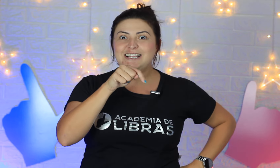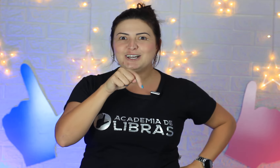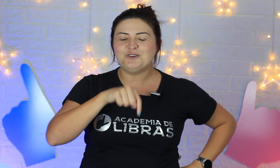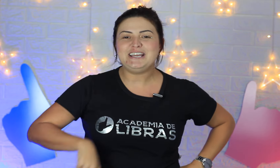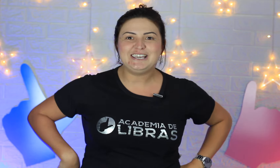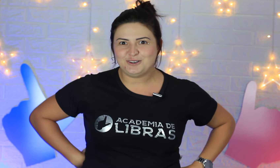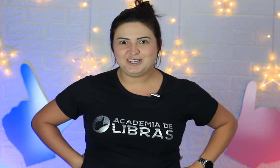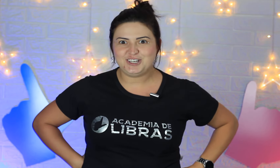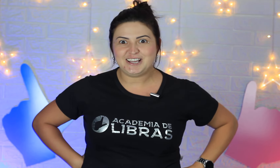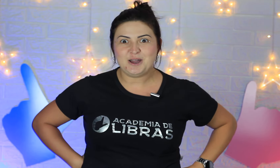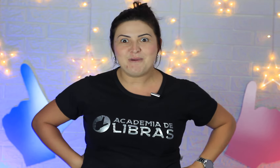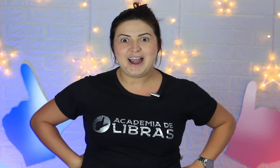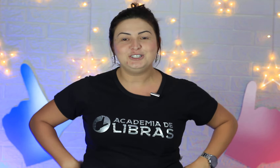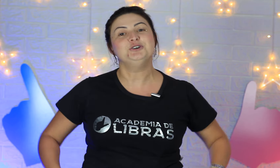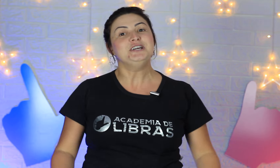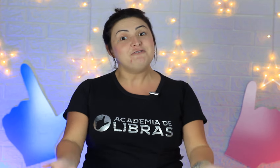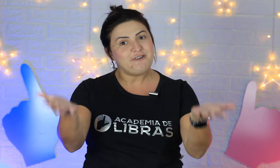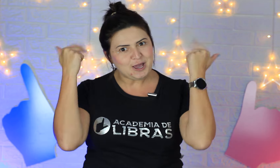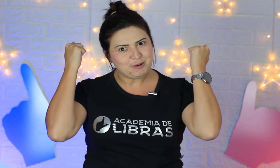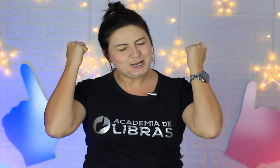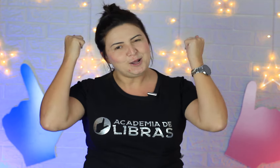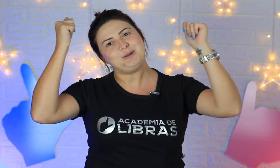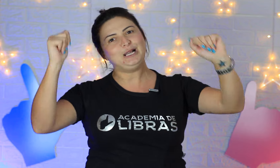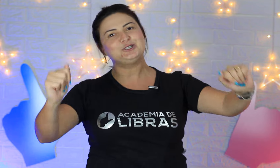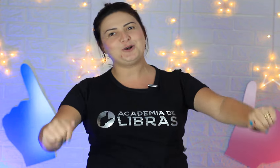clica no link que eu deixei aqui abaixo. E vem aprender na prática comigo.